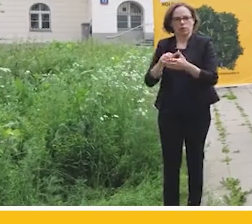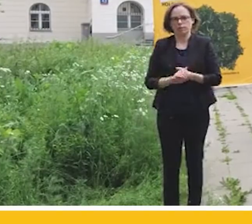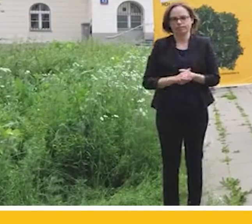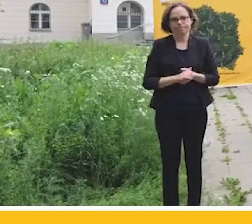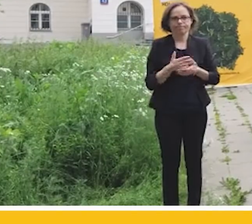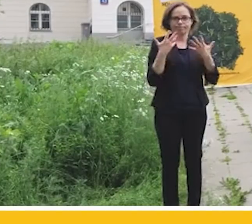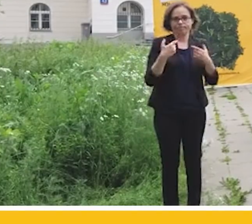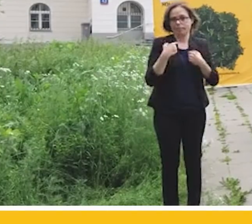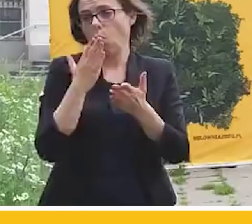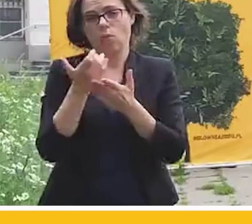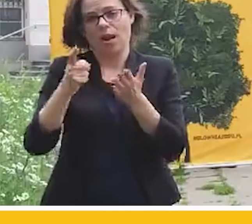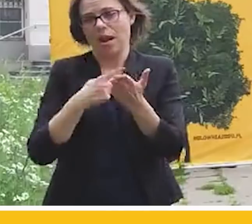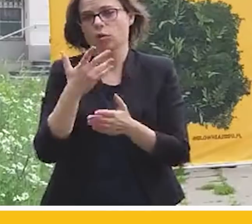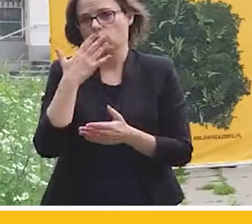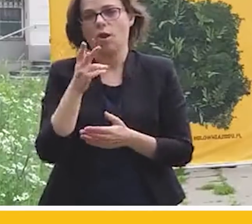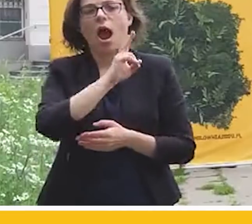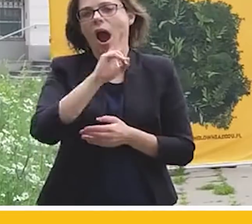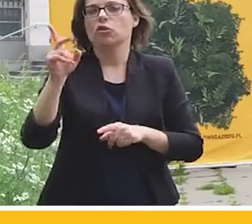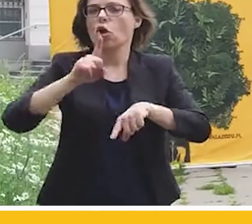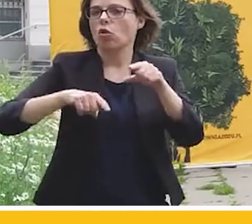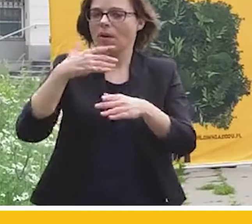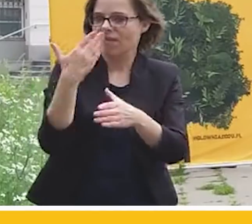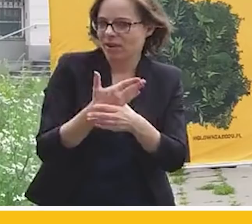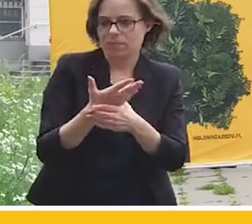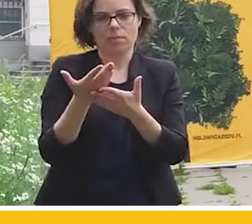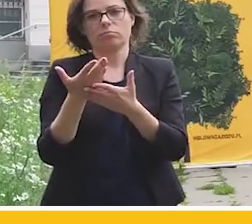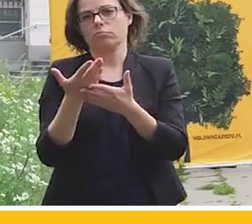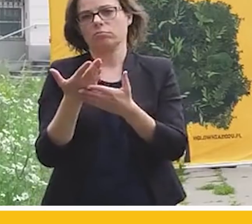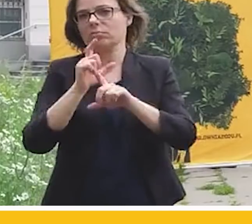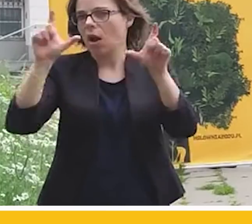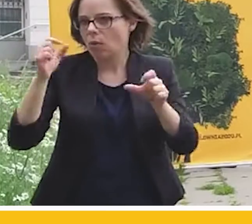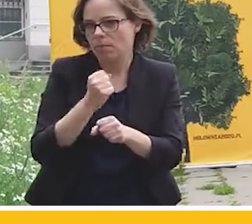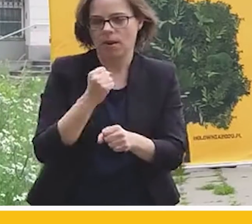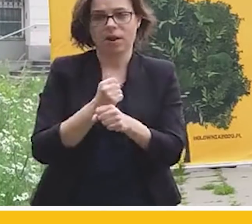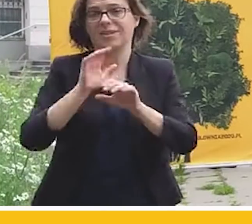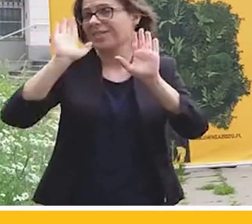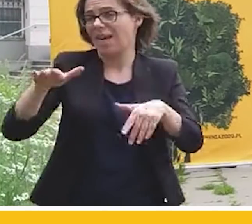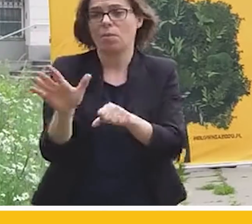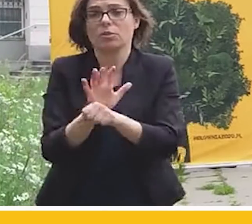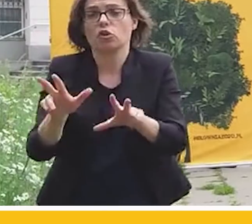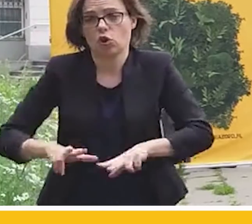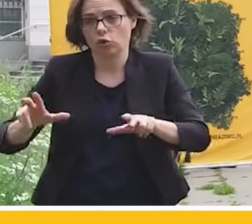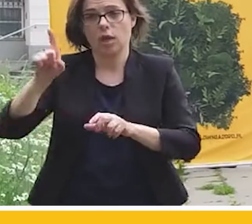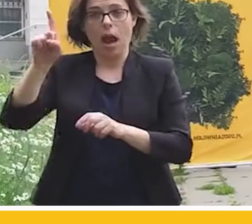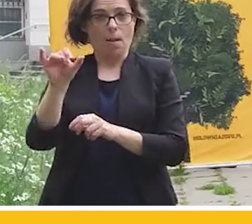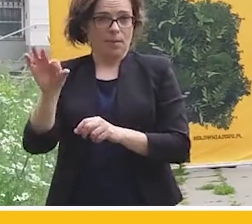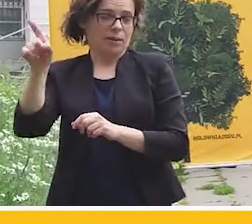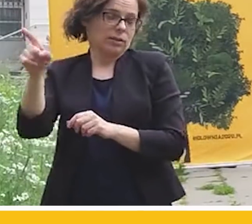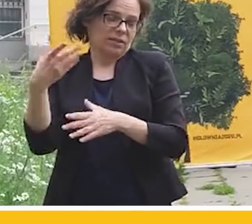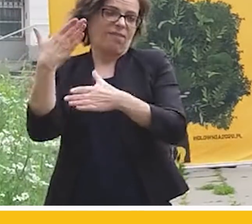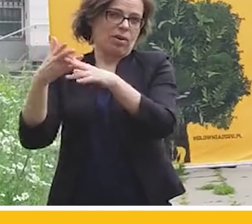firmie, w każdym normalnym zakładzie pracy, ba, nawet w każdym rodzinnym biznesie, jeżeli pojawiły, a PiS jest firmą rodzinną,